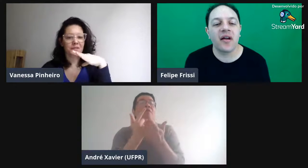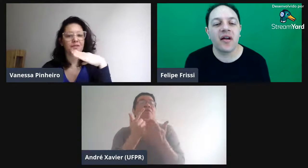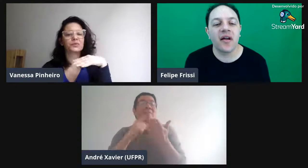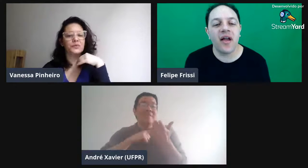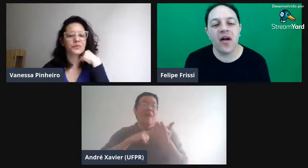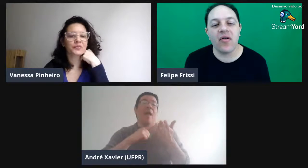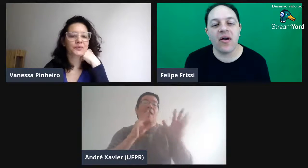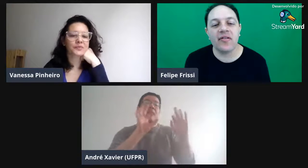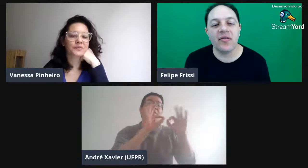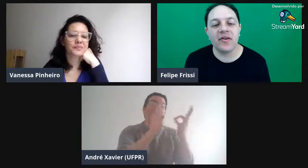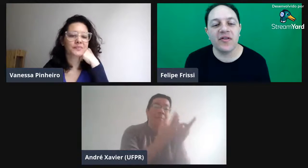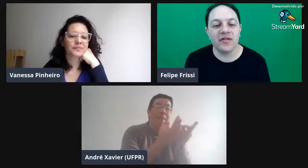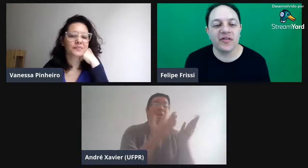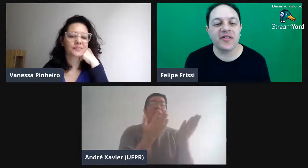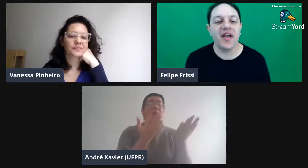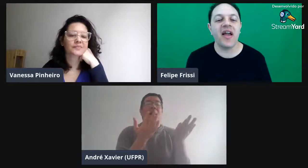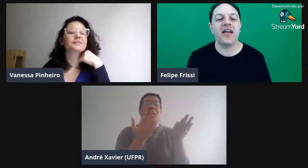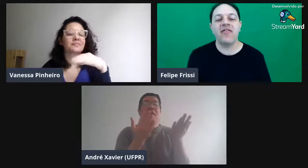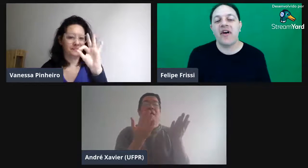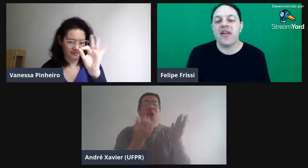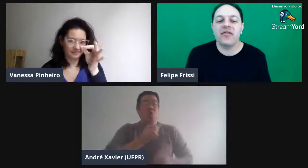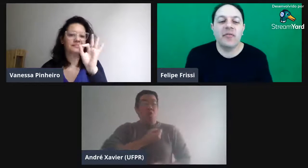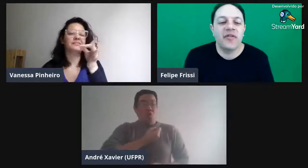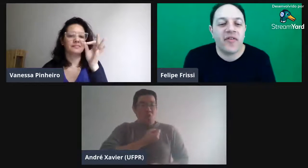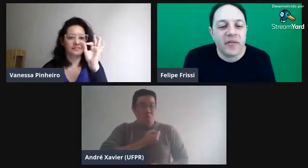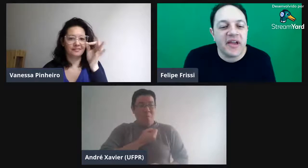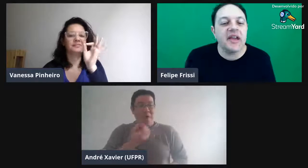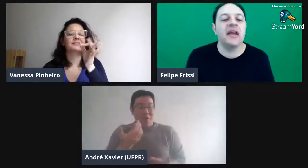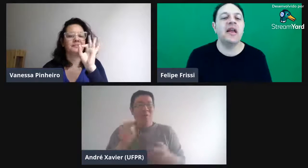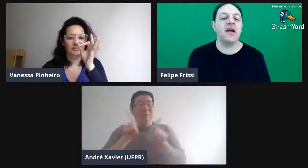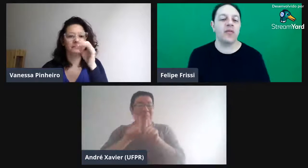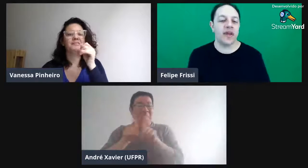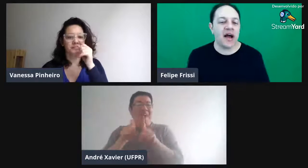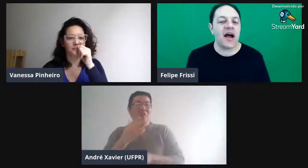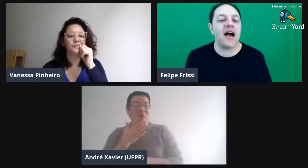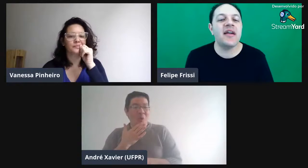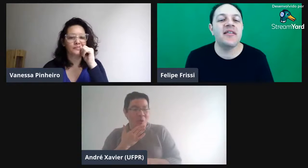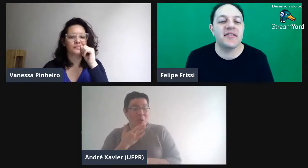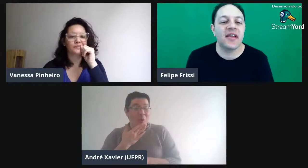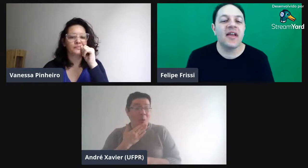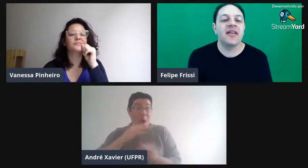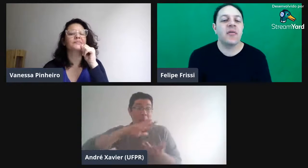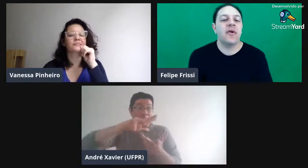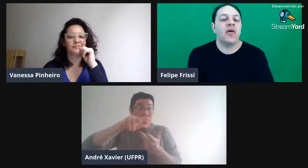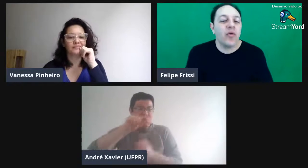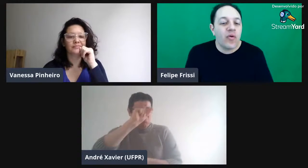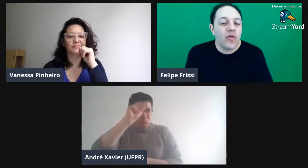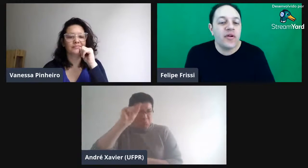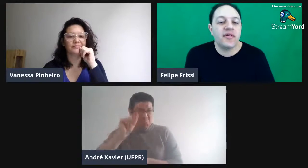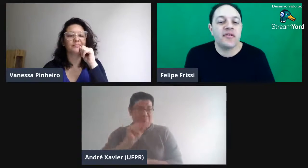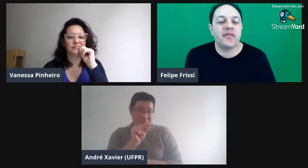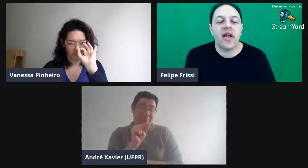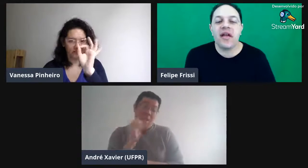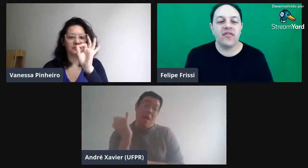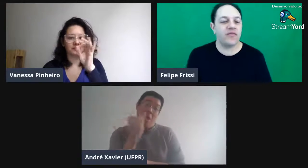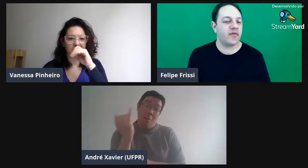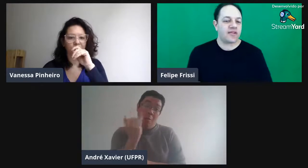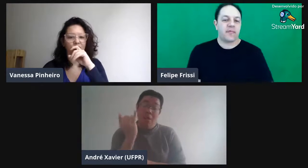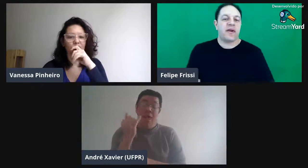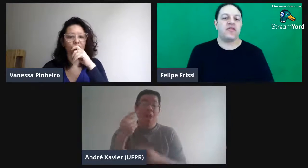É, são livros, é, que fala sobre família, numerais, também cores, é, diversas partes